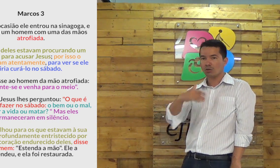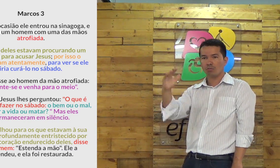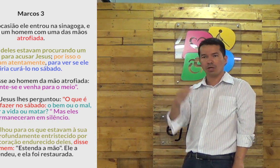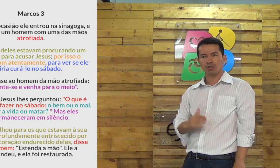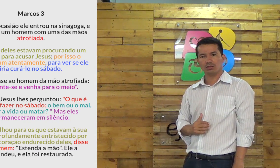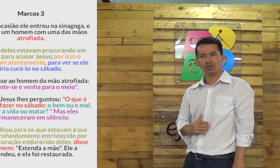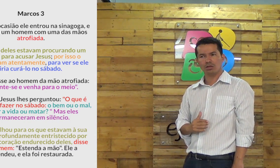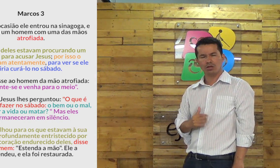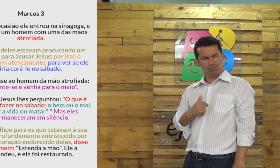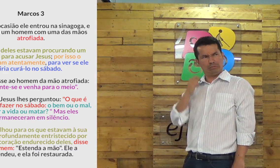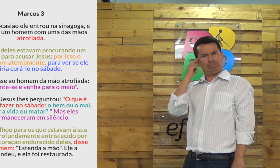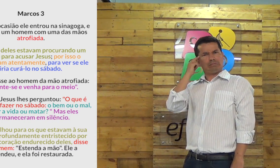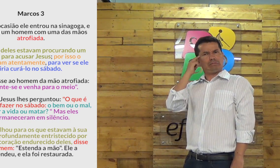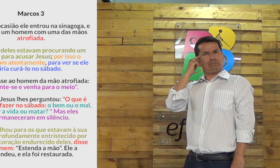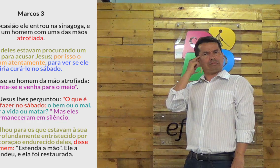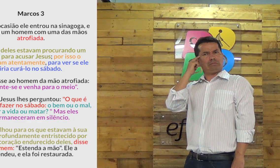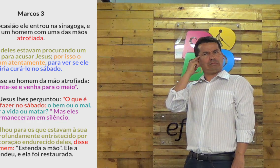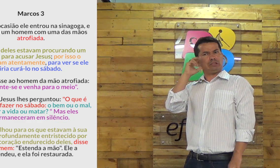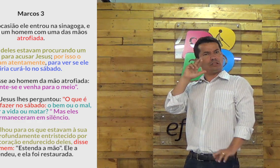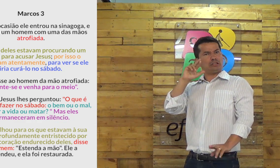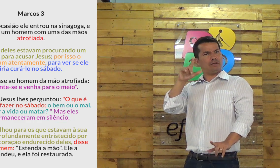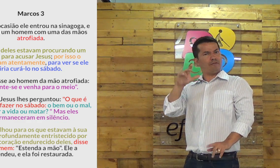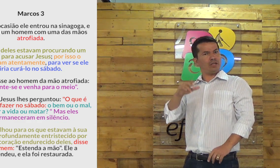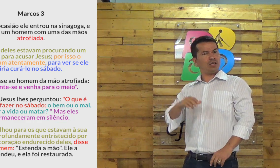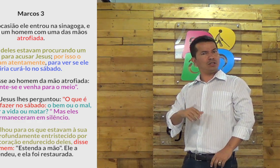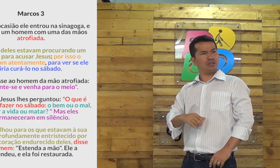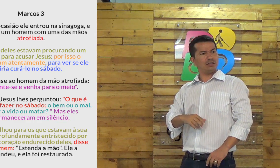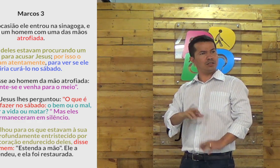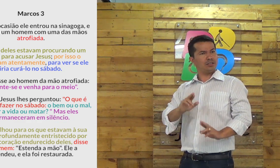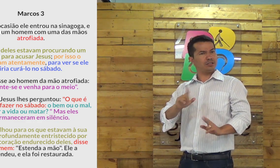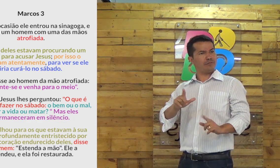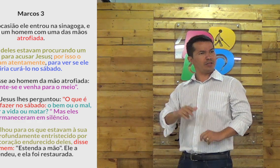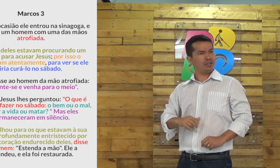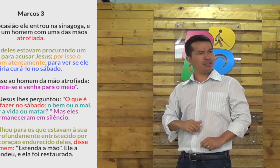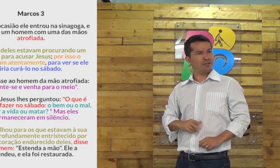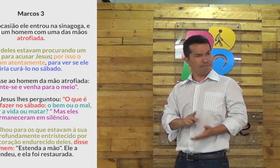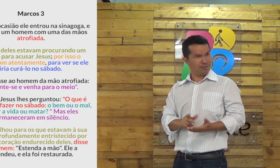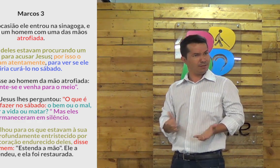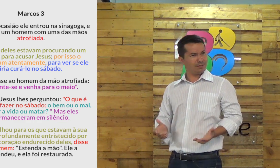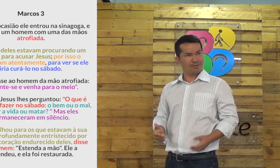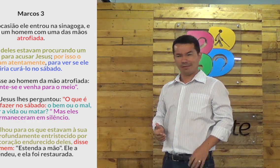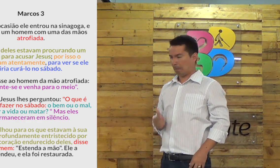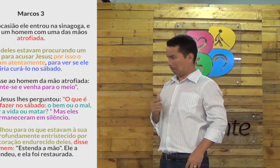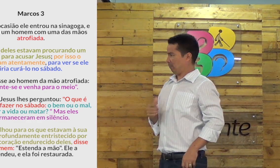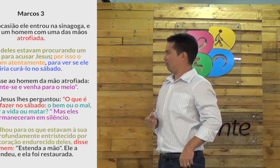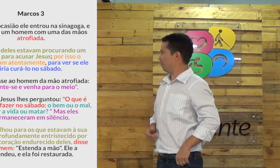De repente, a mão dele está curada. E eu fico pensando. Que diferente, né? Não é mesmo?